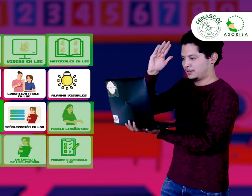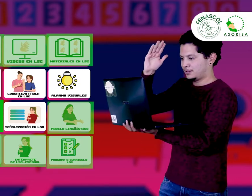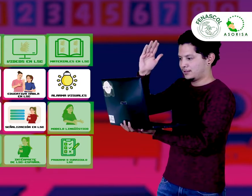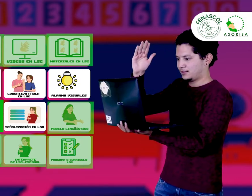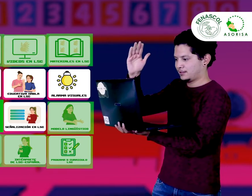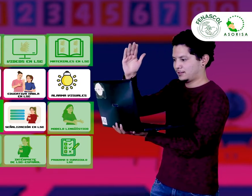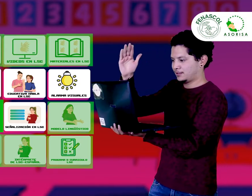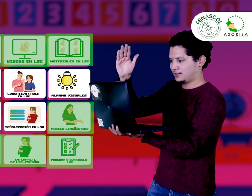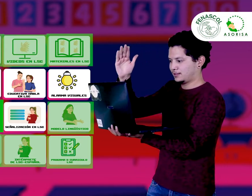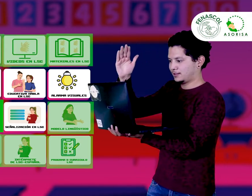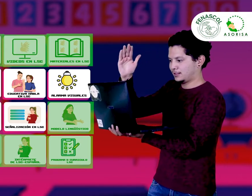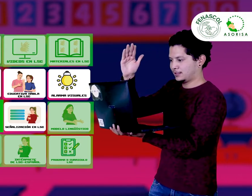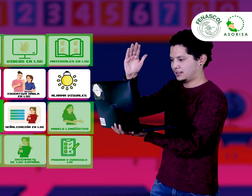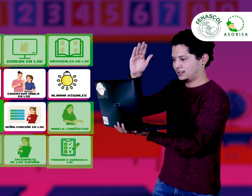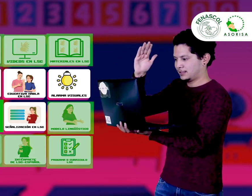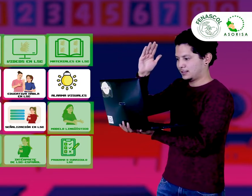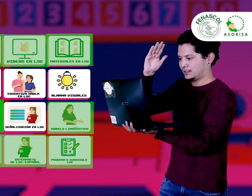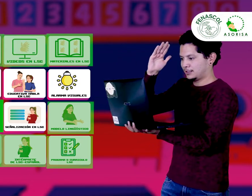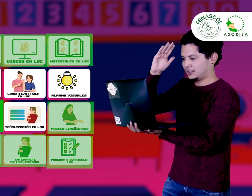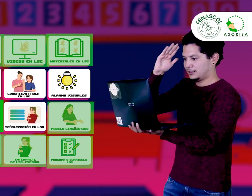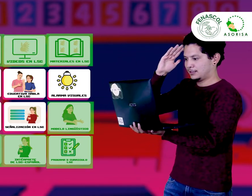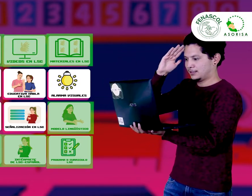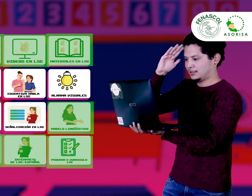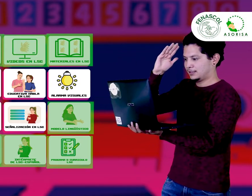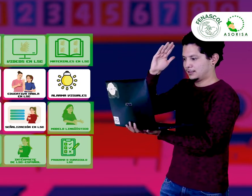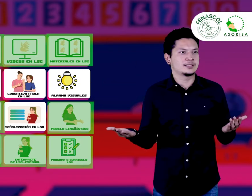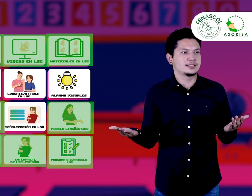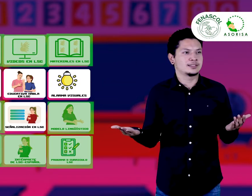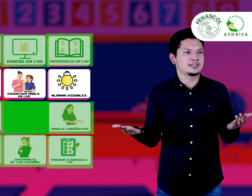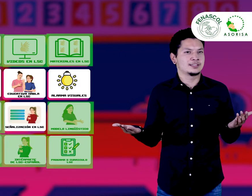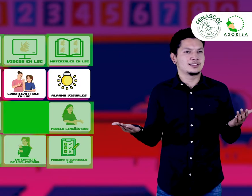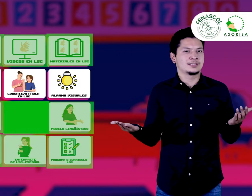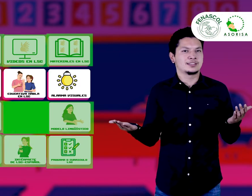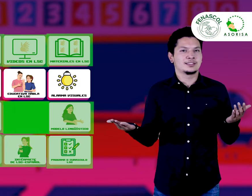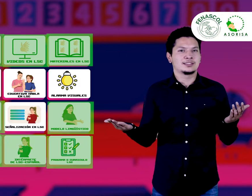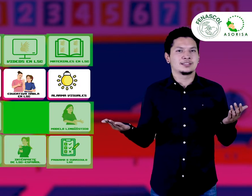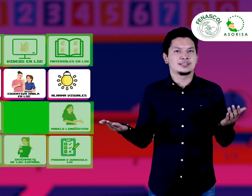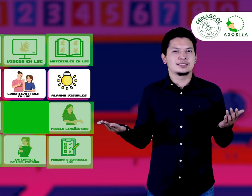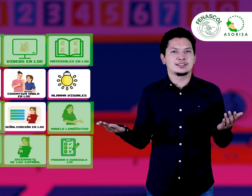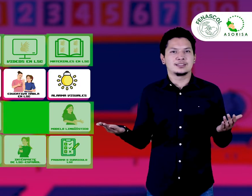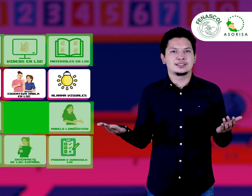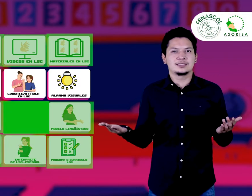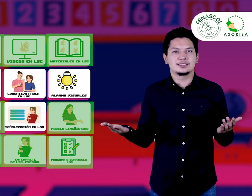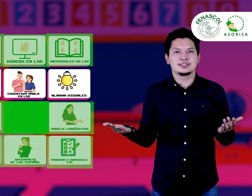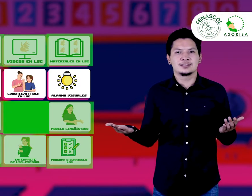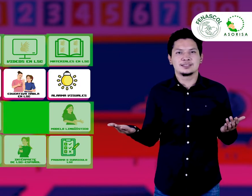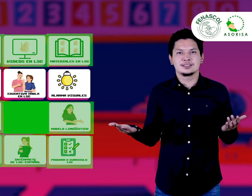Computador para mostrar la lengua de señas. Señalización en lengua de señas.